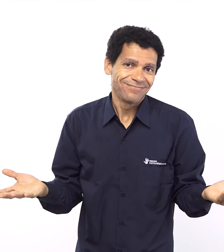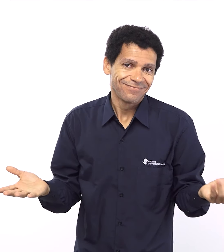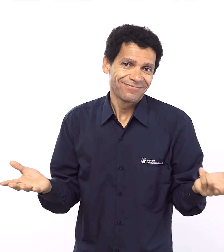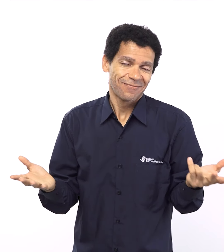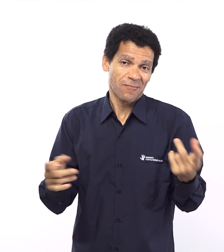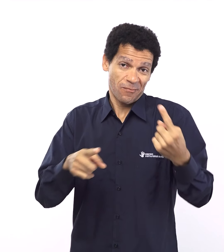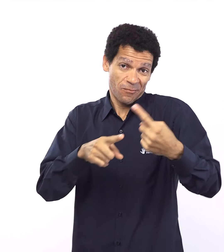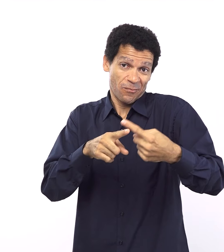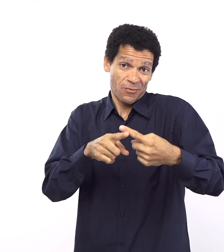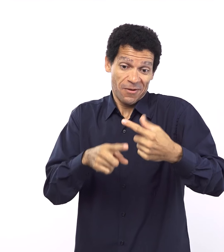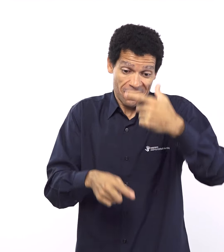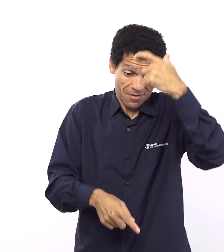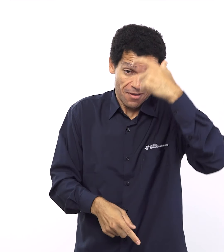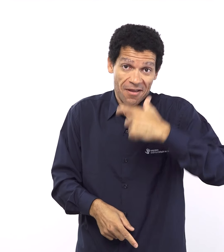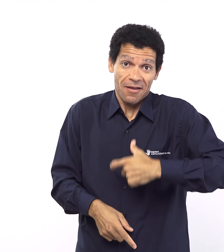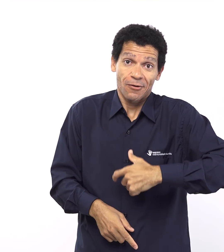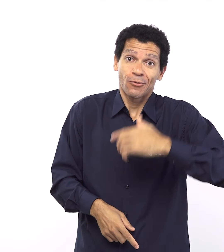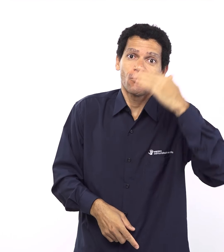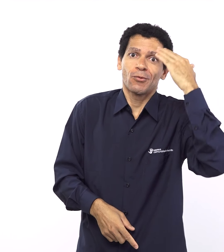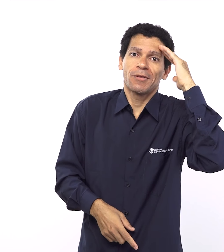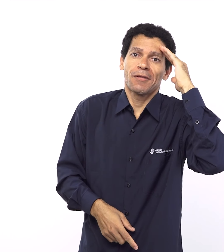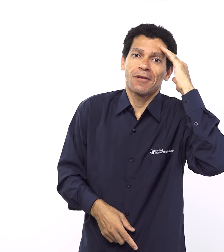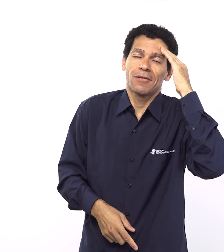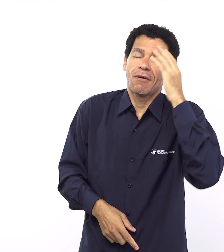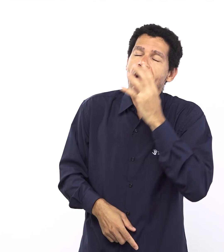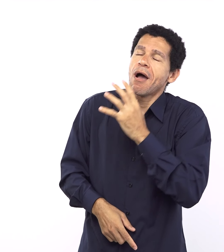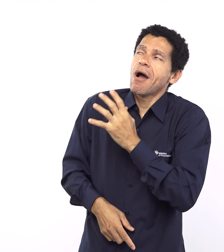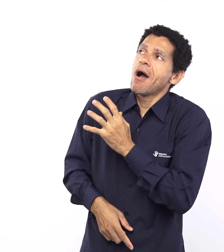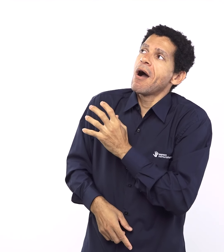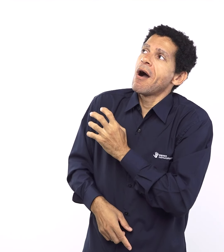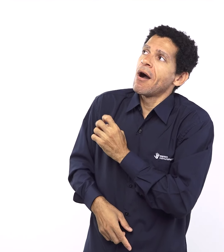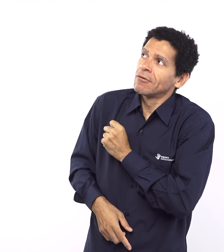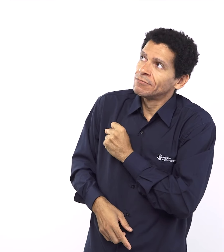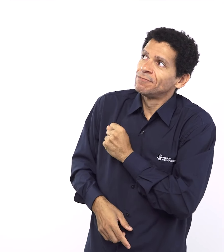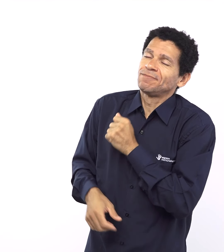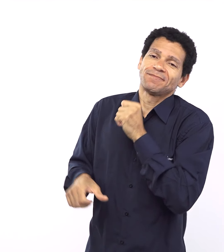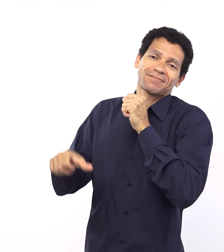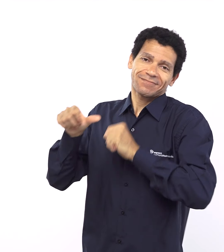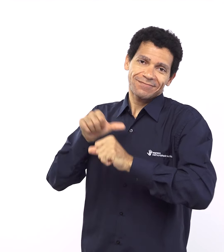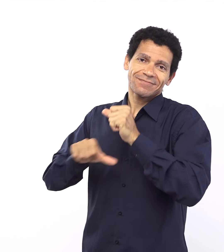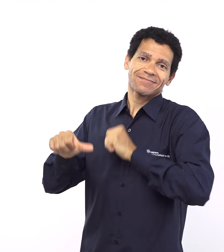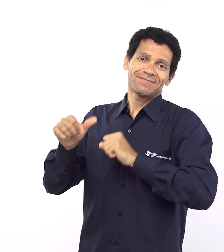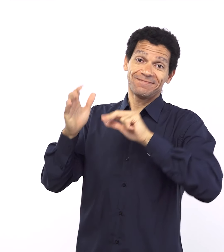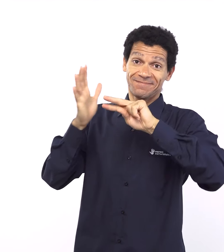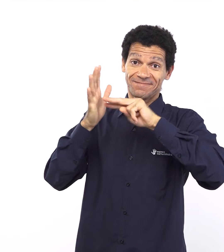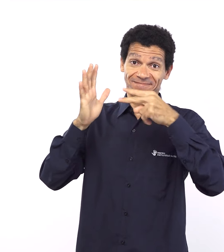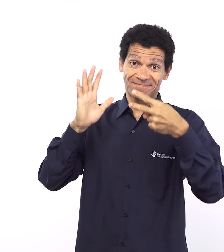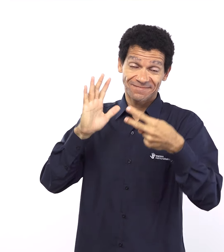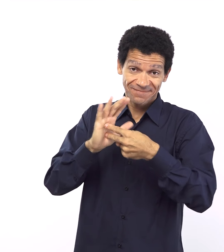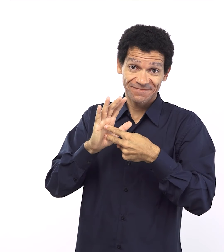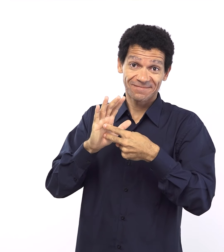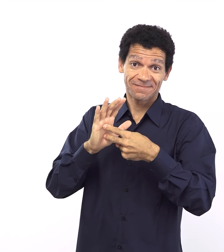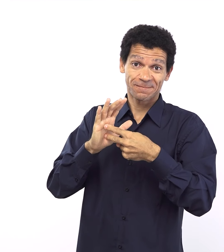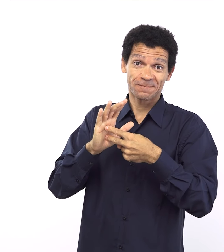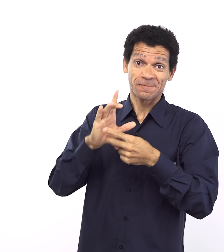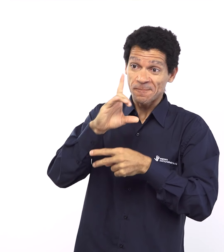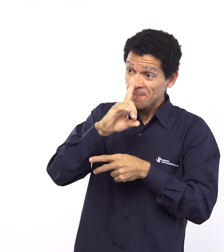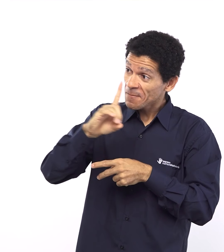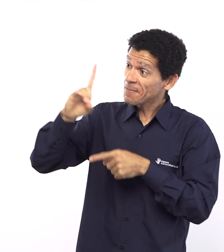quando eu encontro na figura de autoridade Deus alguém que é todo misericórdia alguém que